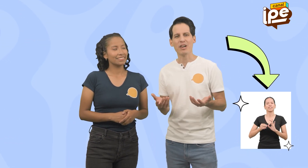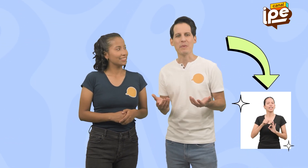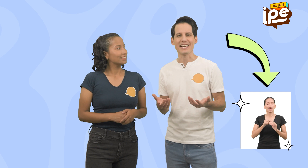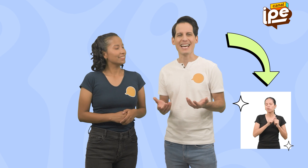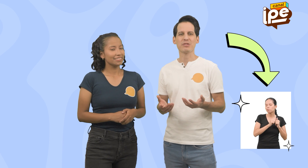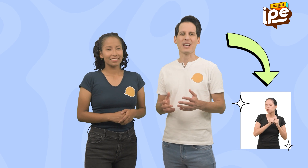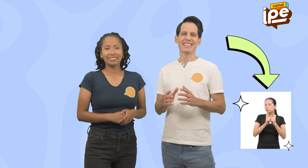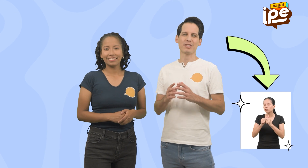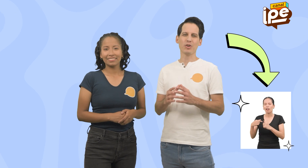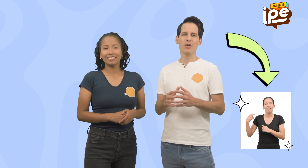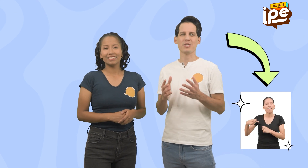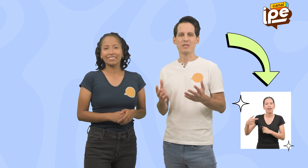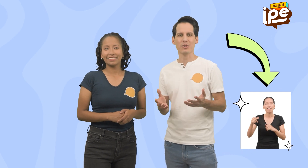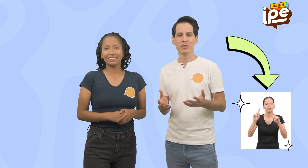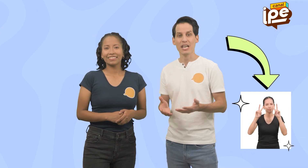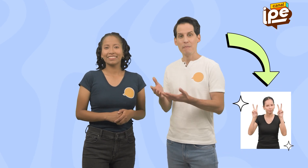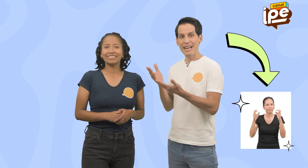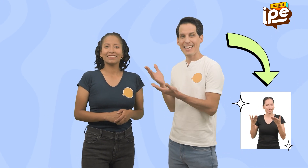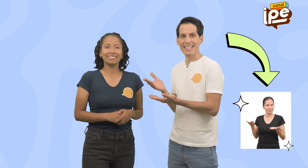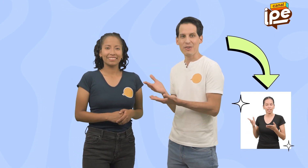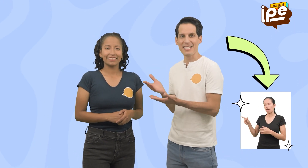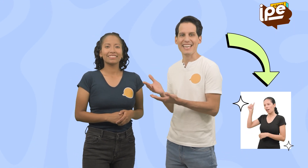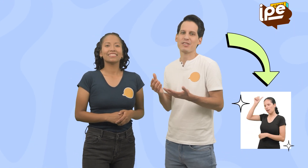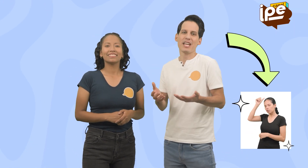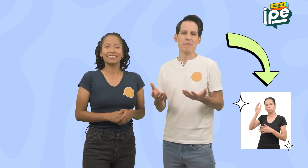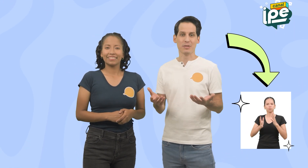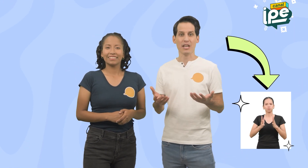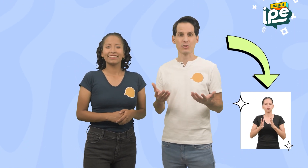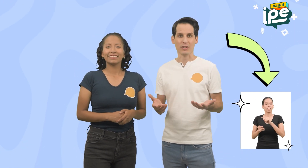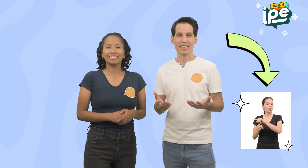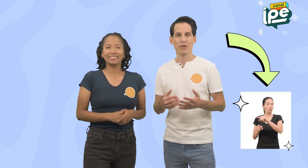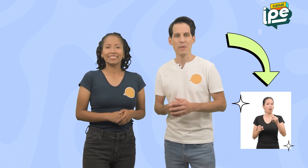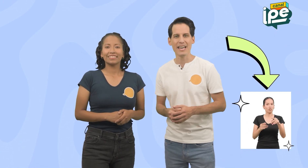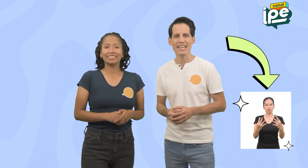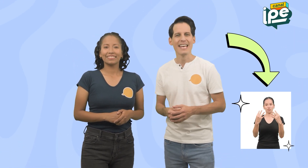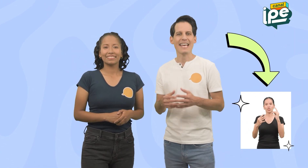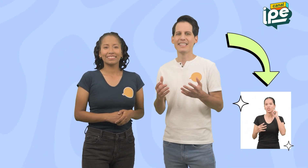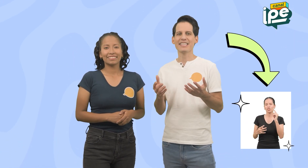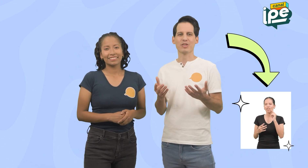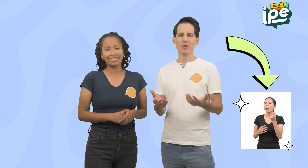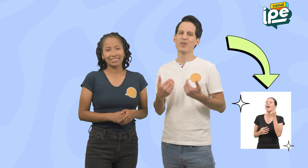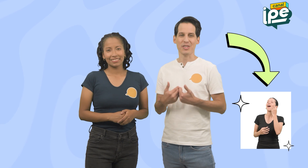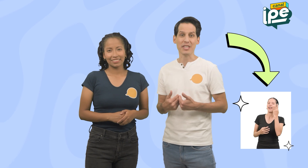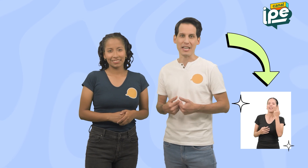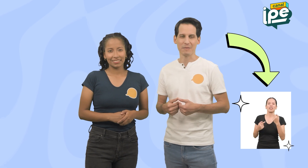acompañará durante todos los episodios para que Ana Rosa y todas las personas sordas que nos vean entiendan todo lo que yo diga